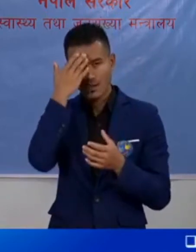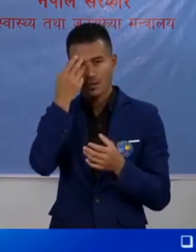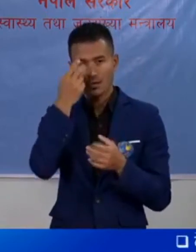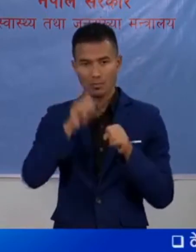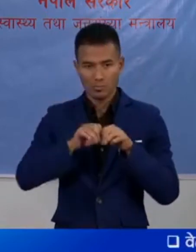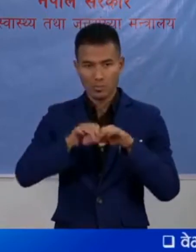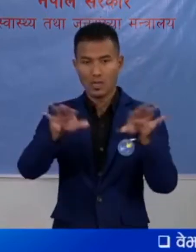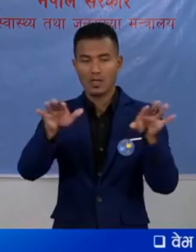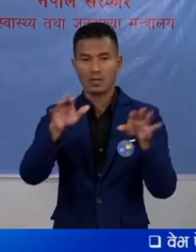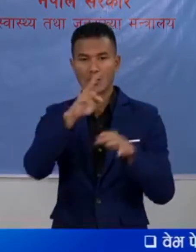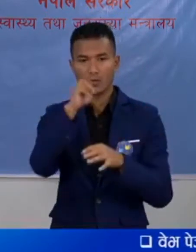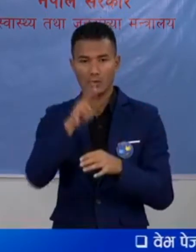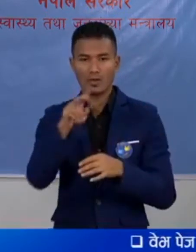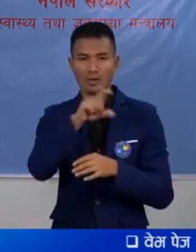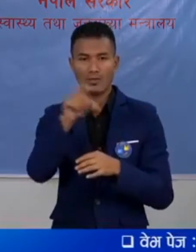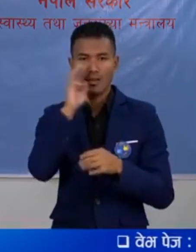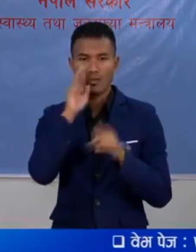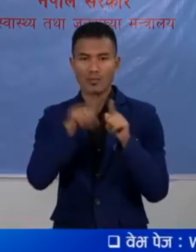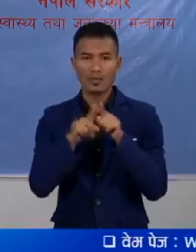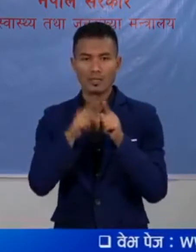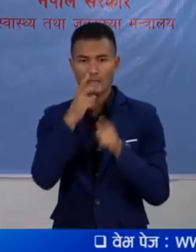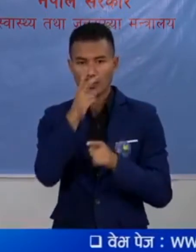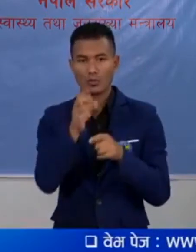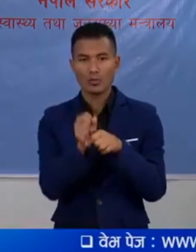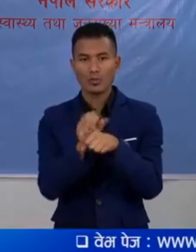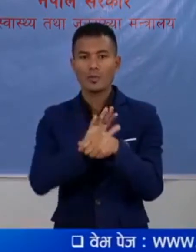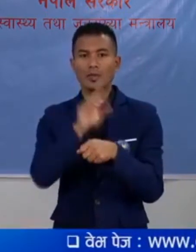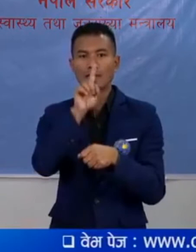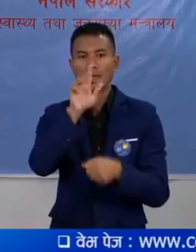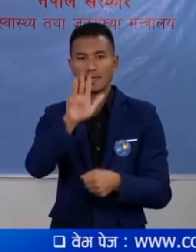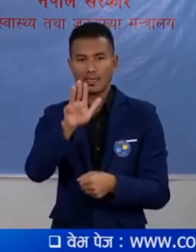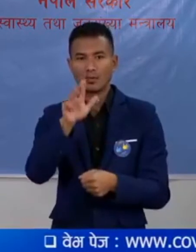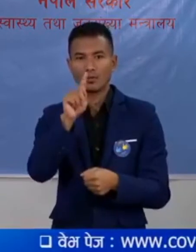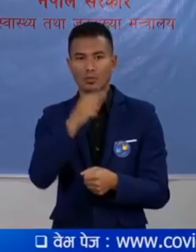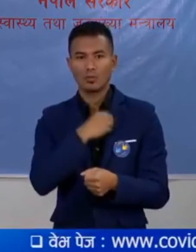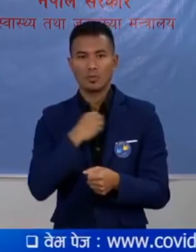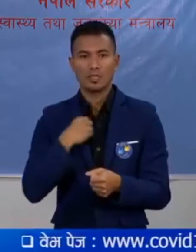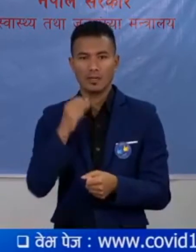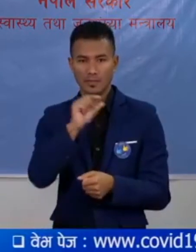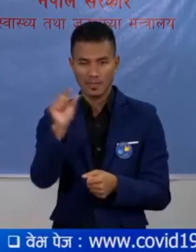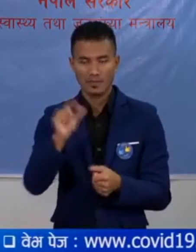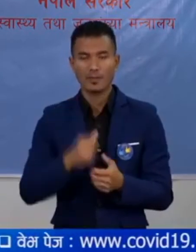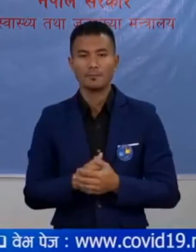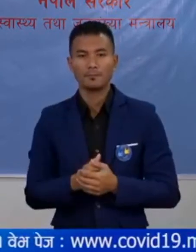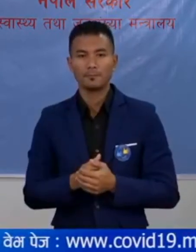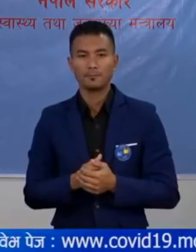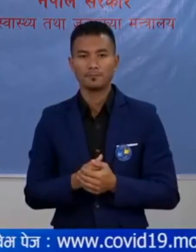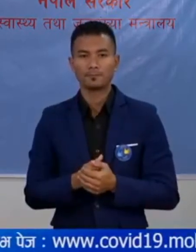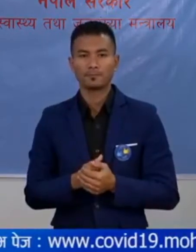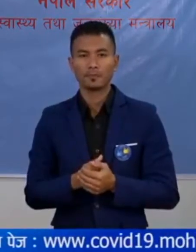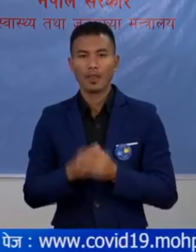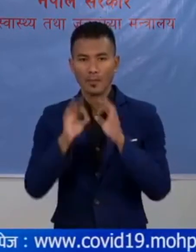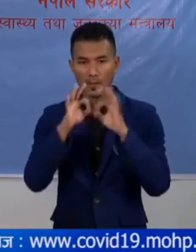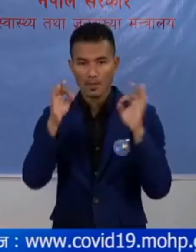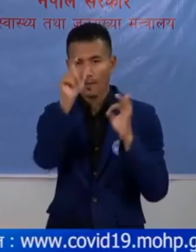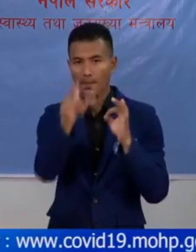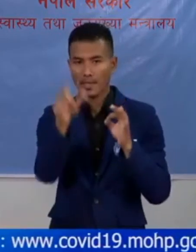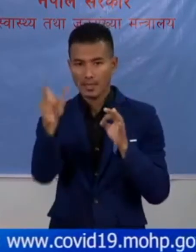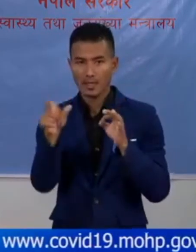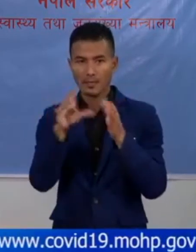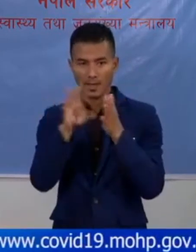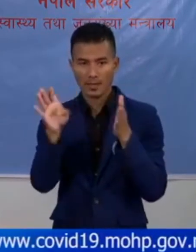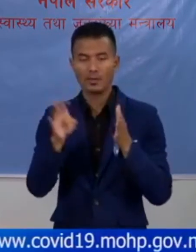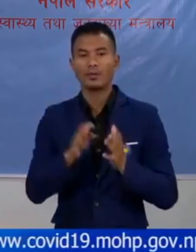राखे अमरो नेपाल मा पनी देखा परेको कोविड-19 को उपचार को संबंध मा विविन्ना व्यक्तियरू